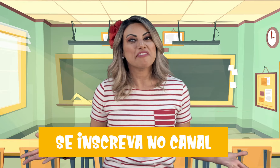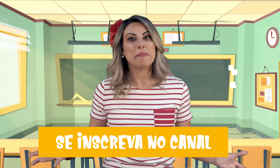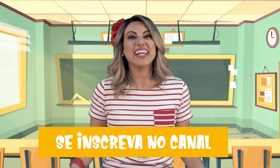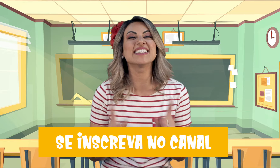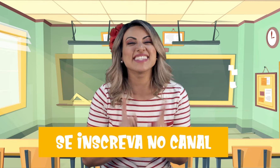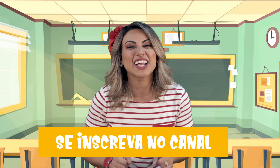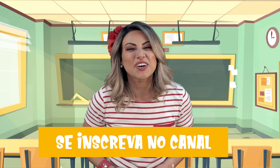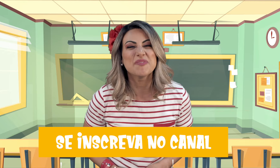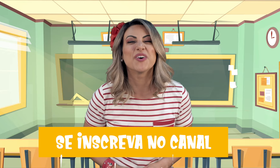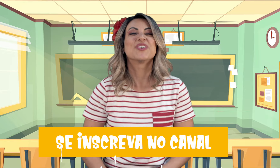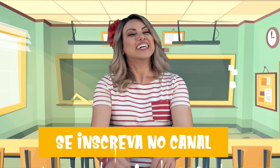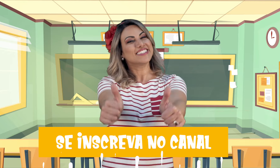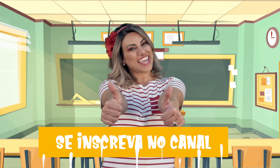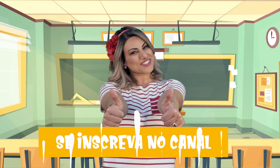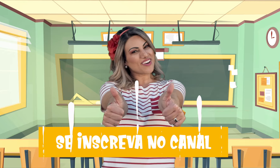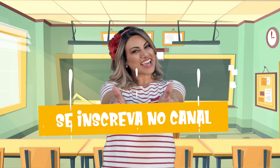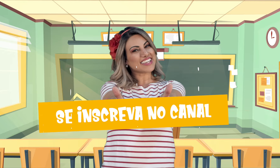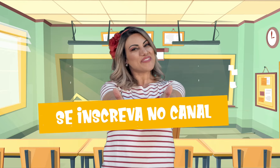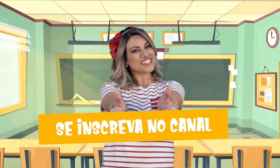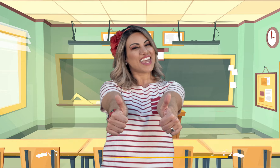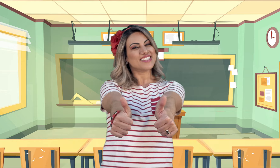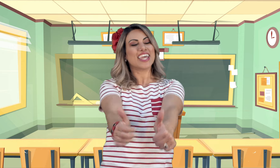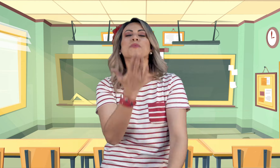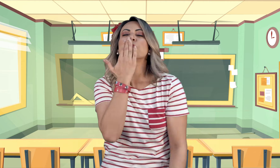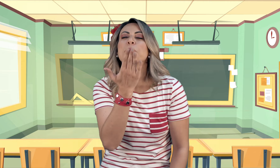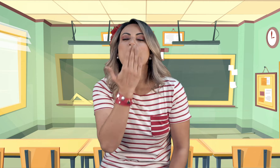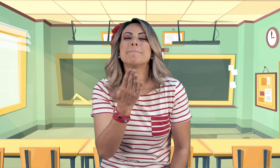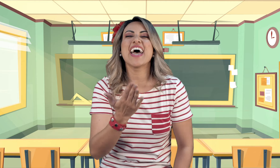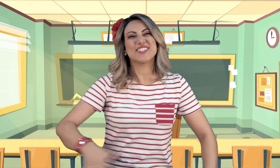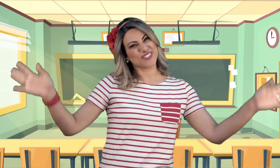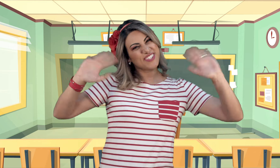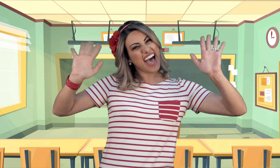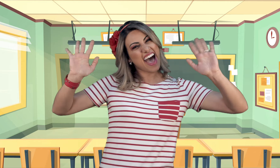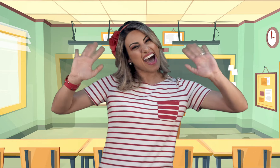sua família, ensina a todo mundo! Deixa o seu like aqui pra gente, hein? Beijo! Tchau!